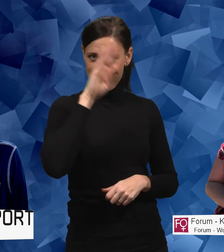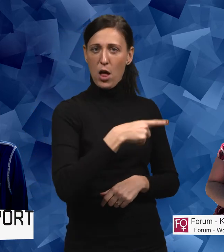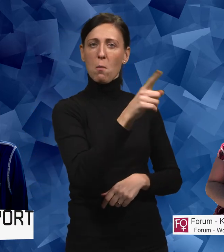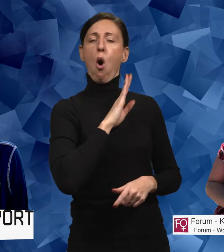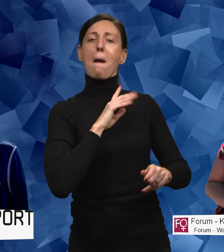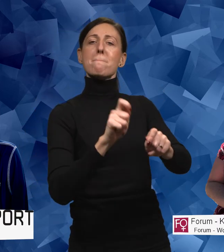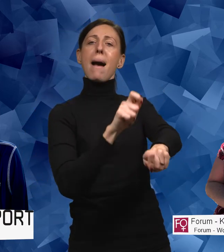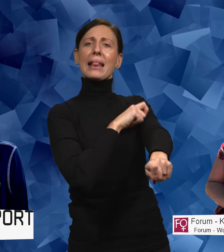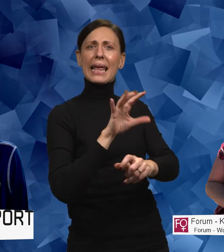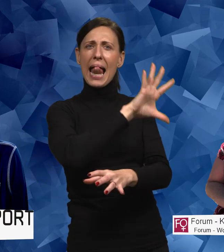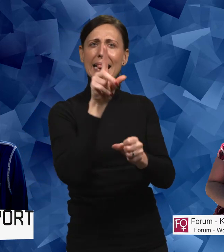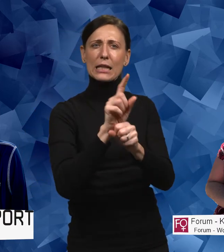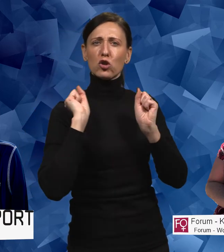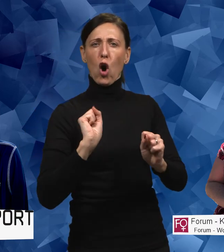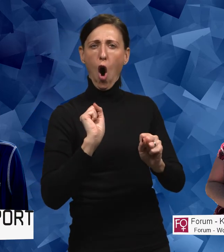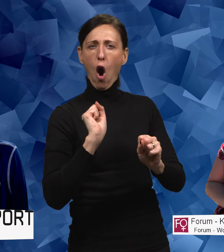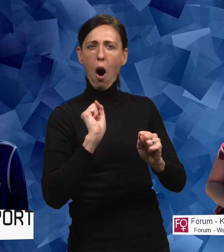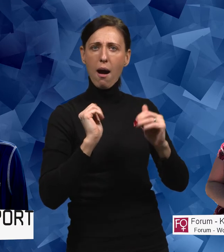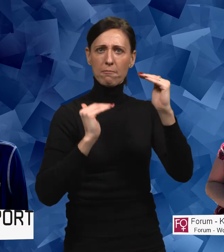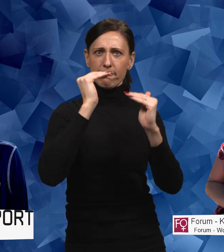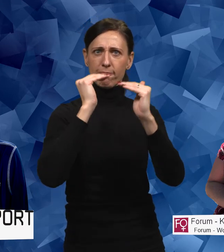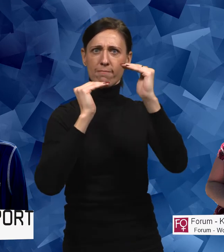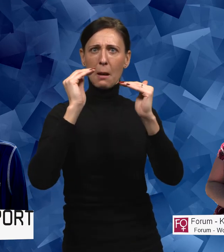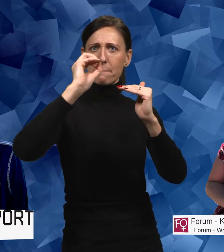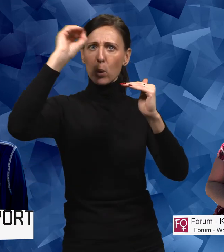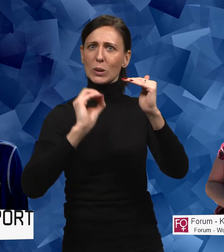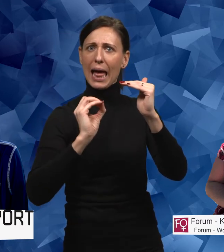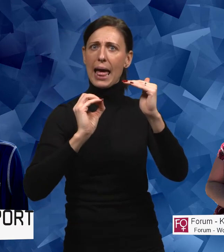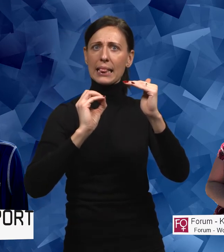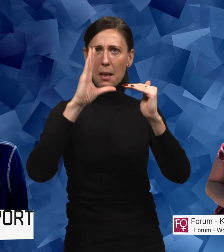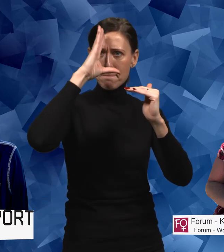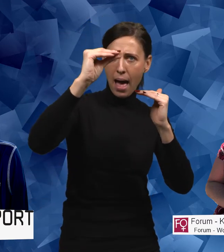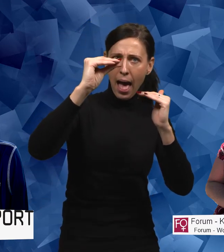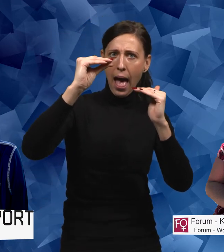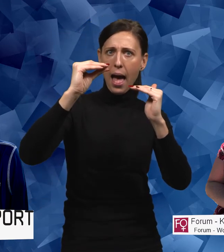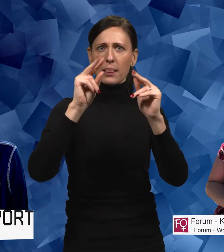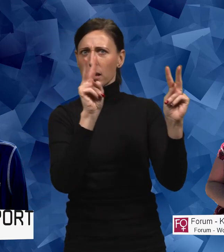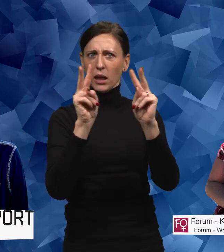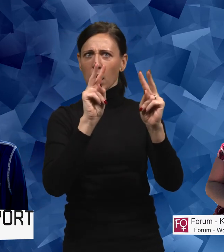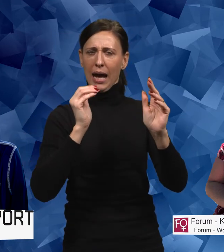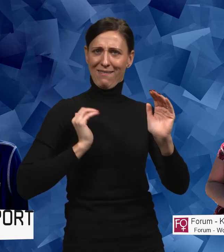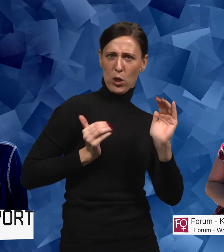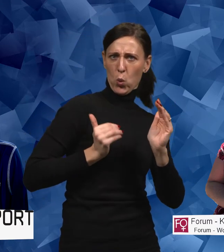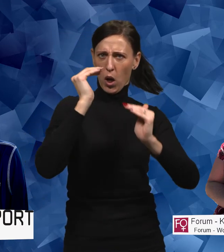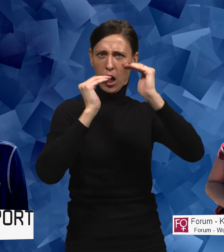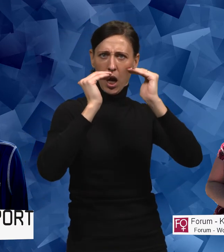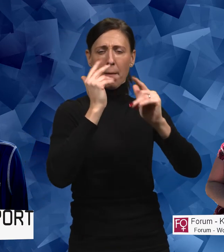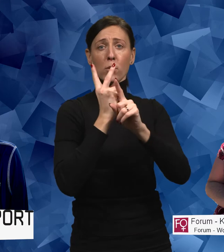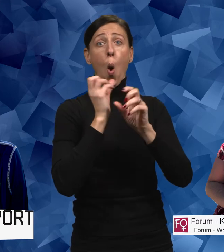en mätning som hela tiden ska slå till om det är en viss procentsats män mer än kvinnor och